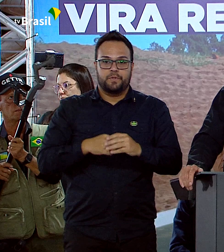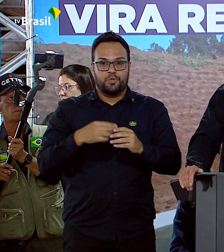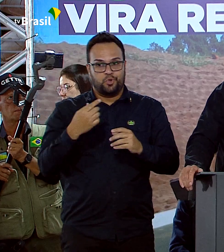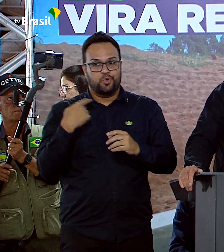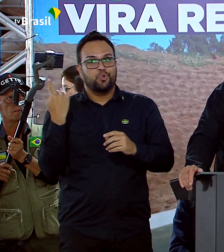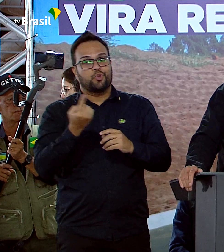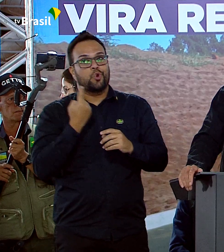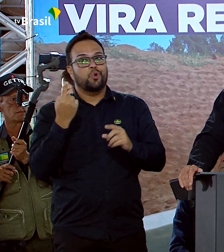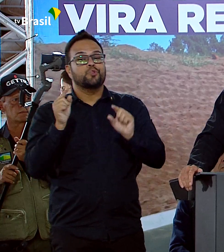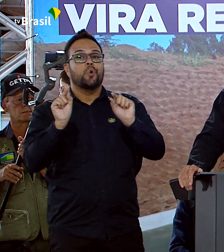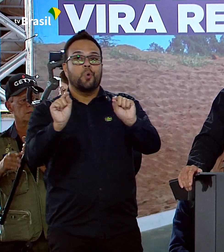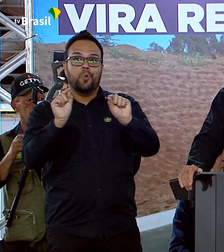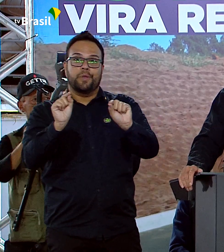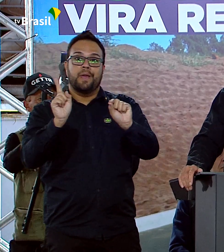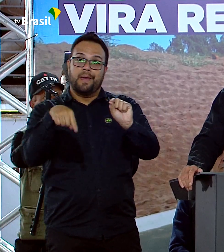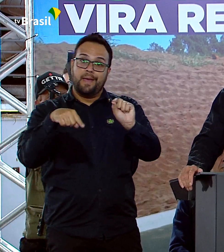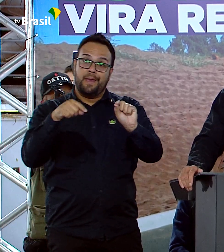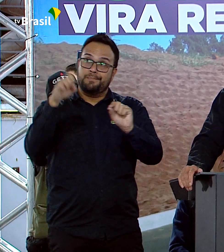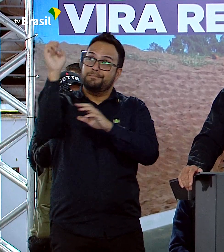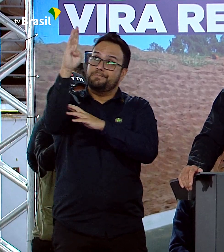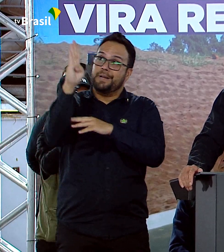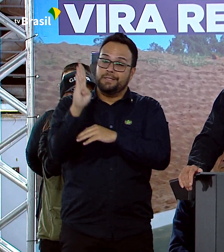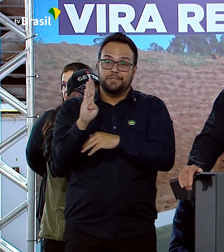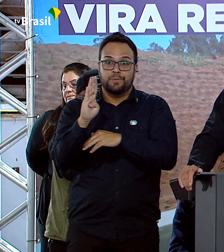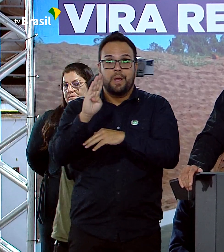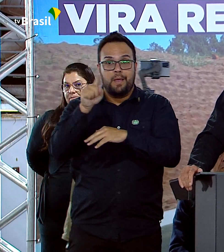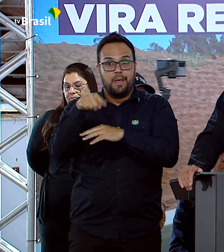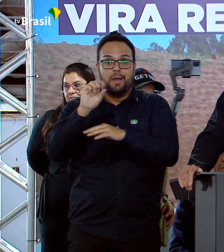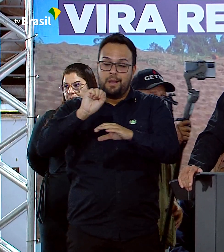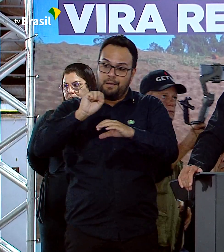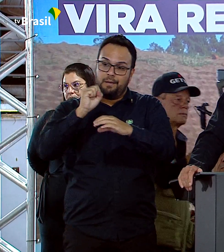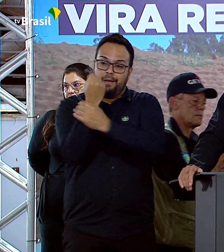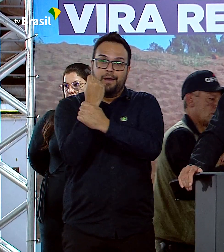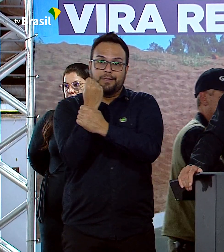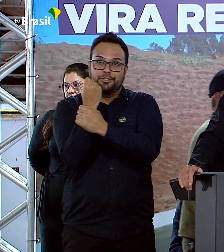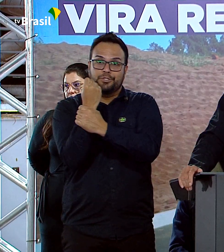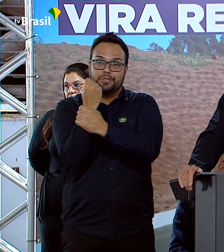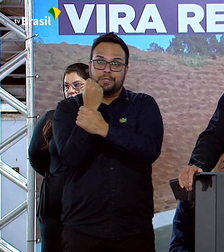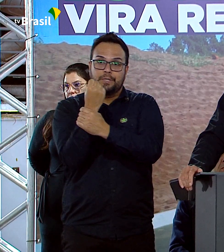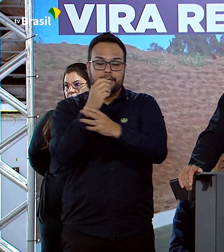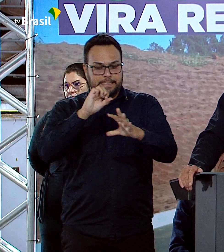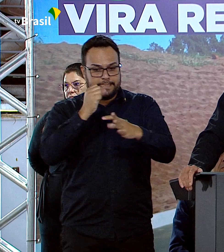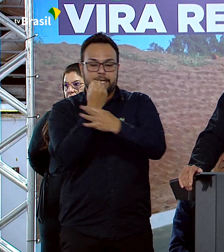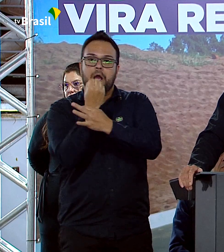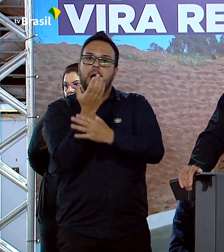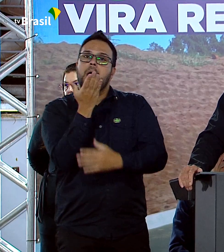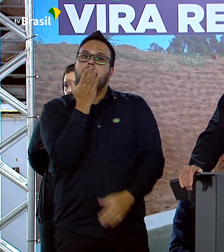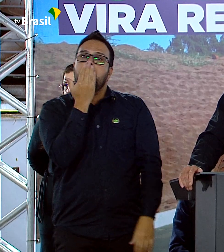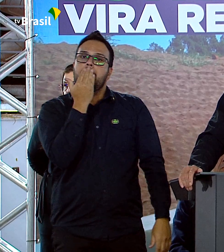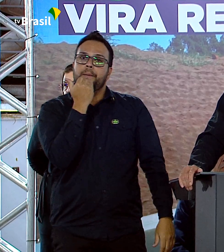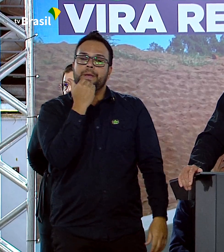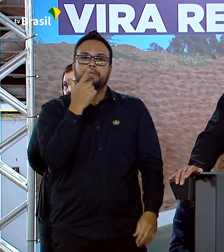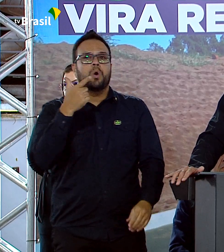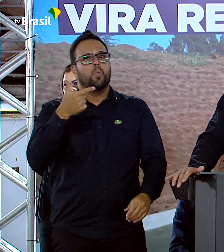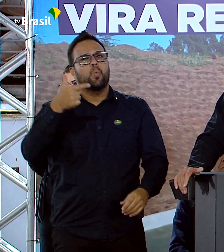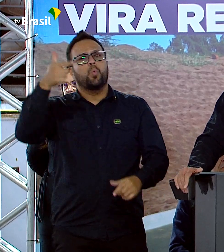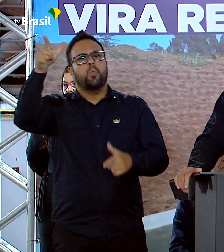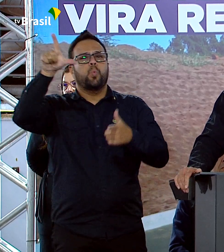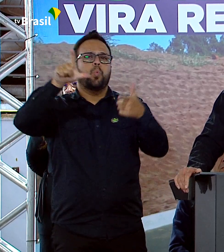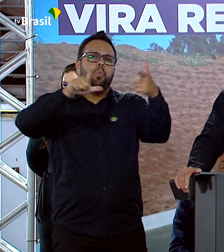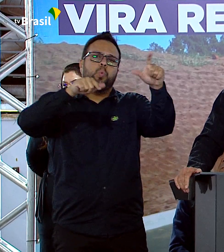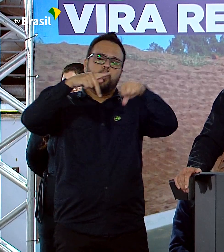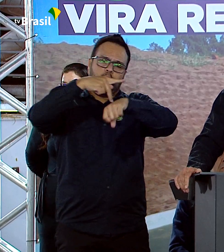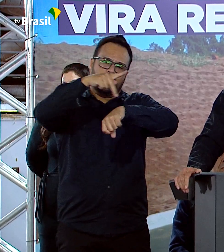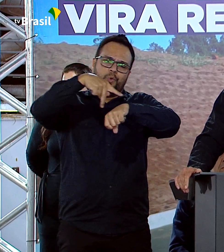a garantia, a segurança alimentar para muitos outros países aí fora.